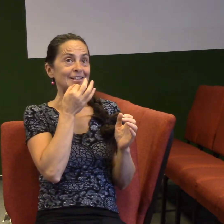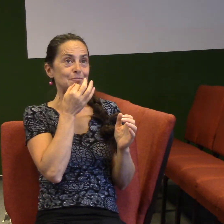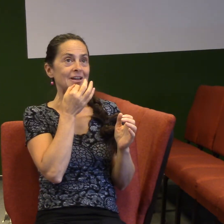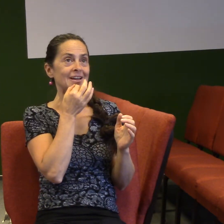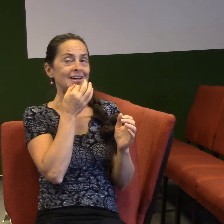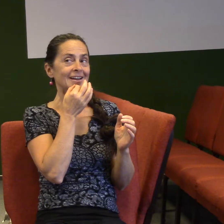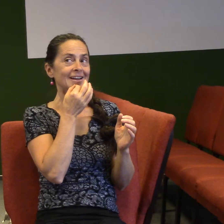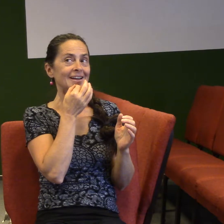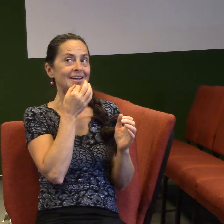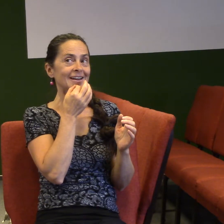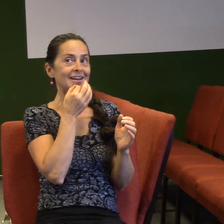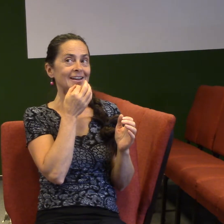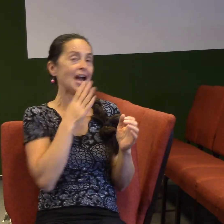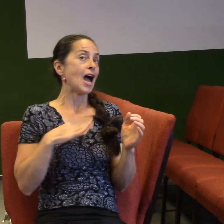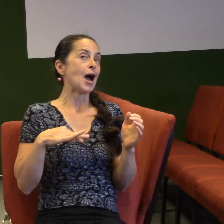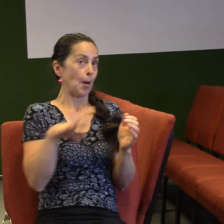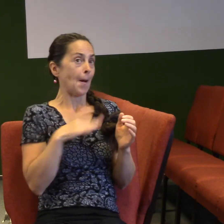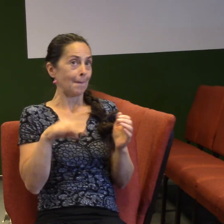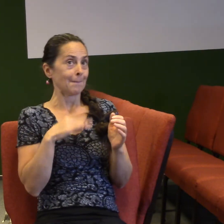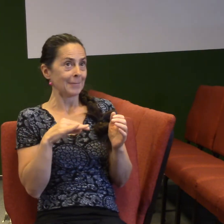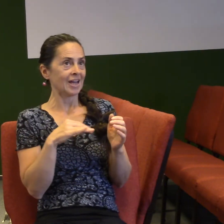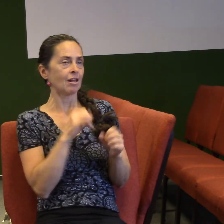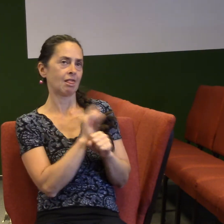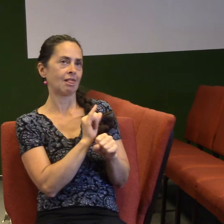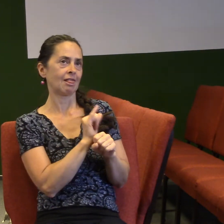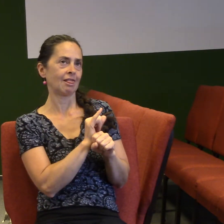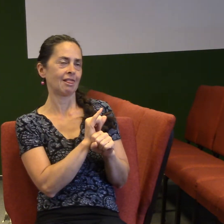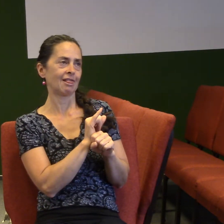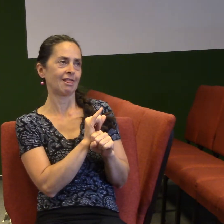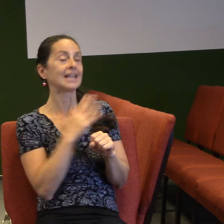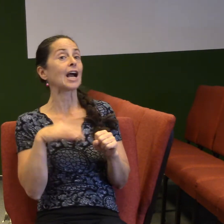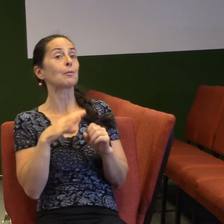anebo zvítězí ten koucovor, jo? To záleží podle toho, jak dlouho mu to vydrží. Už jsme se naučili,